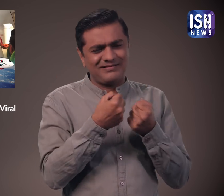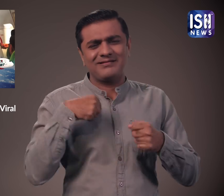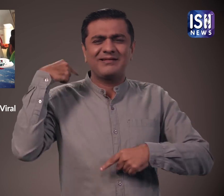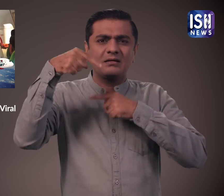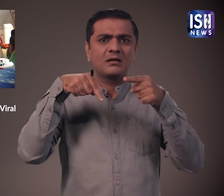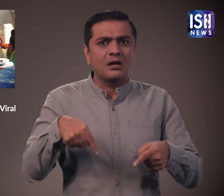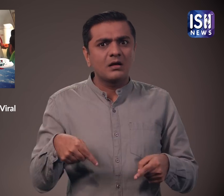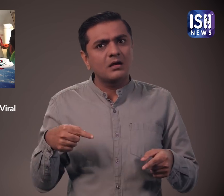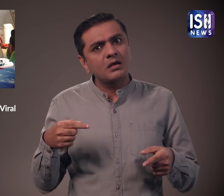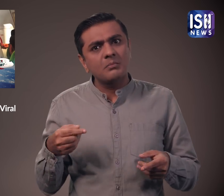ट्रेनों में करते है